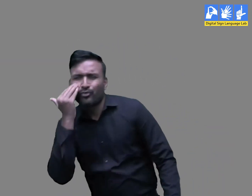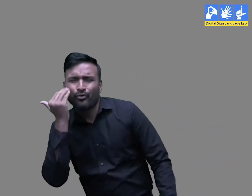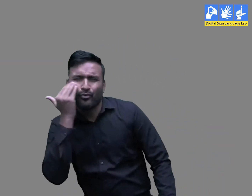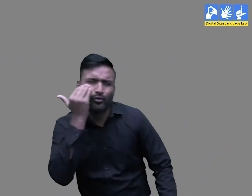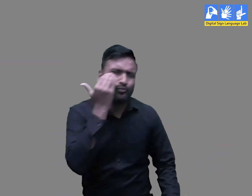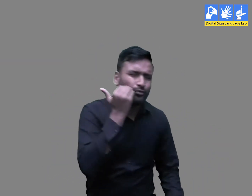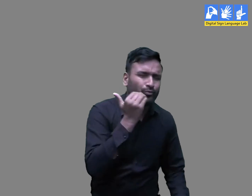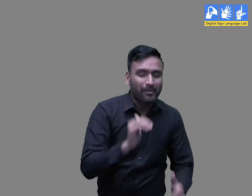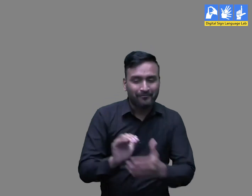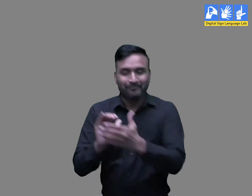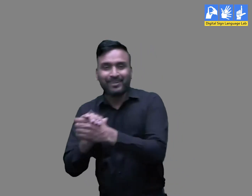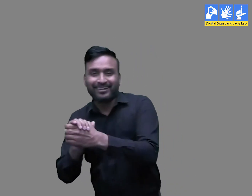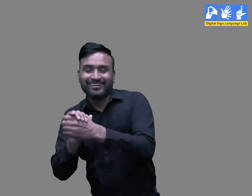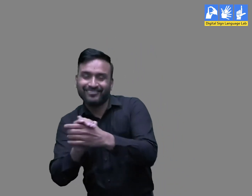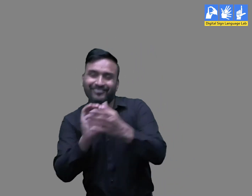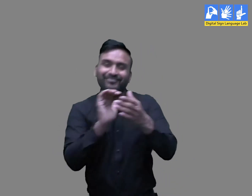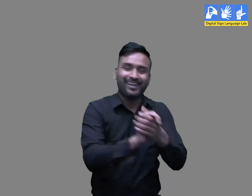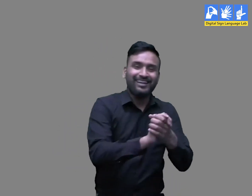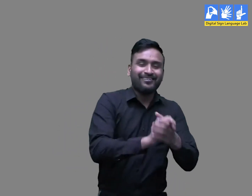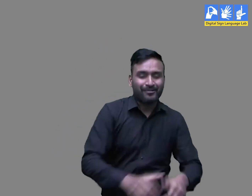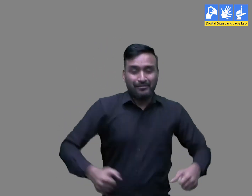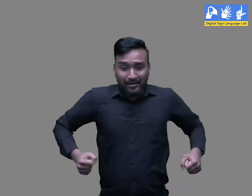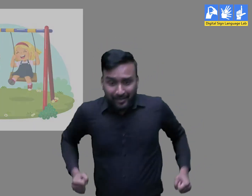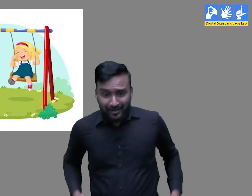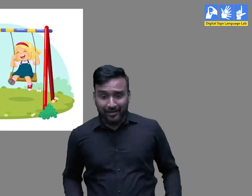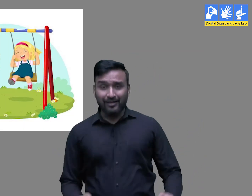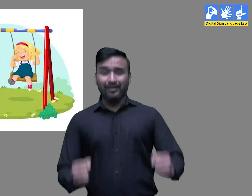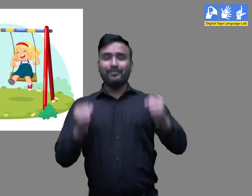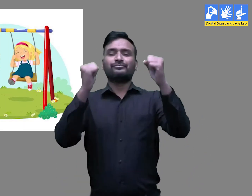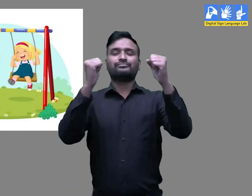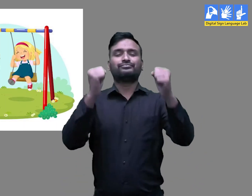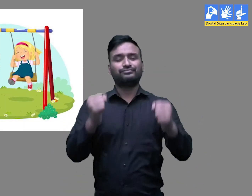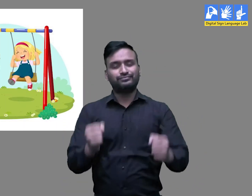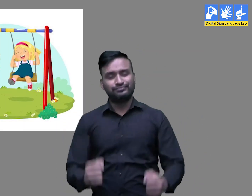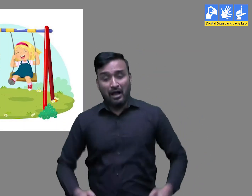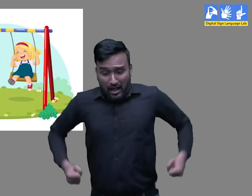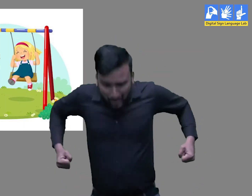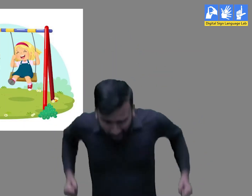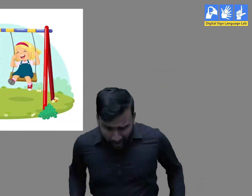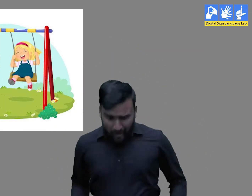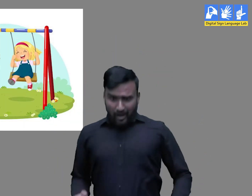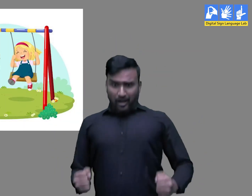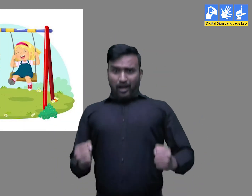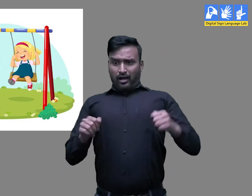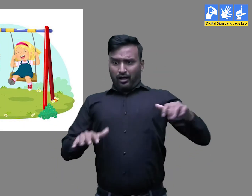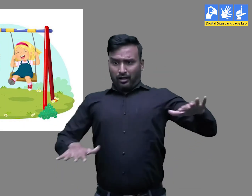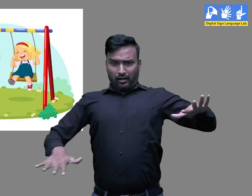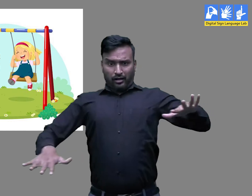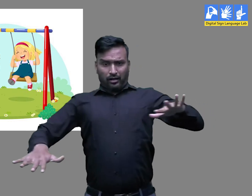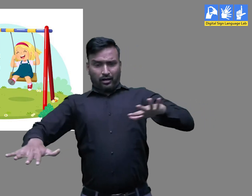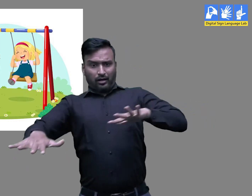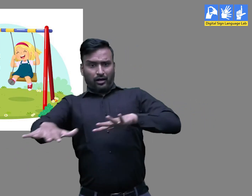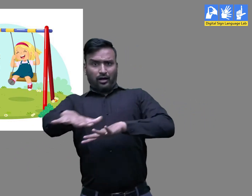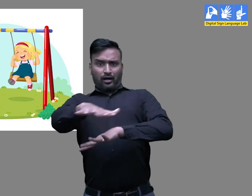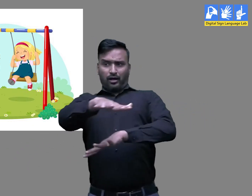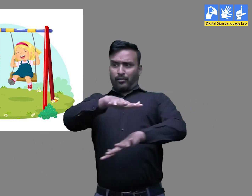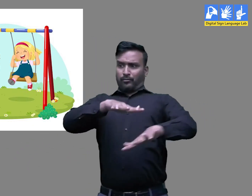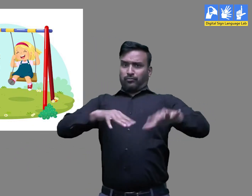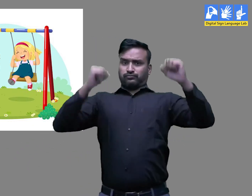नटखट सक्षियां जूला जूले सपनों में उड़नब को शूले